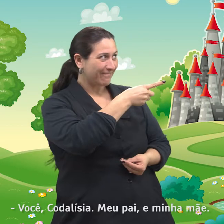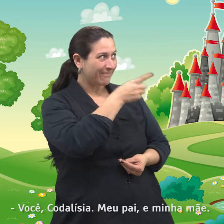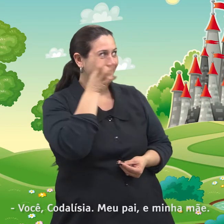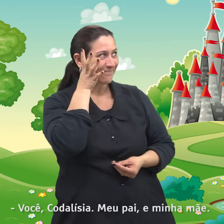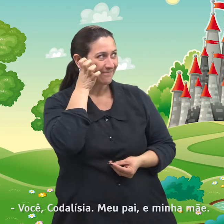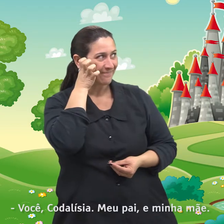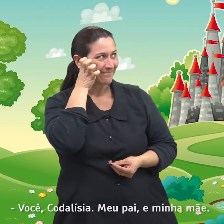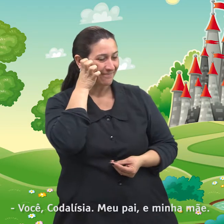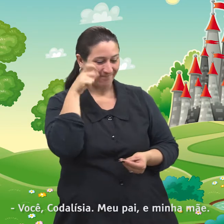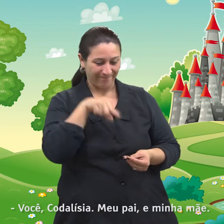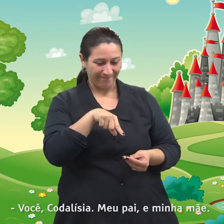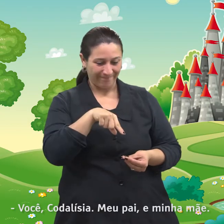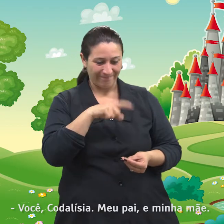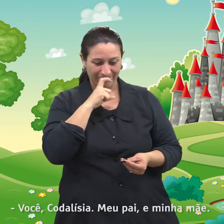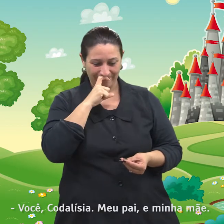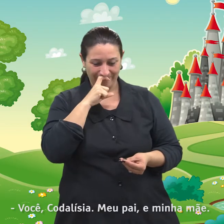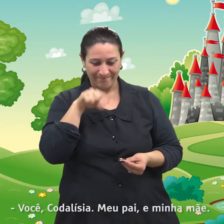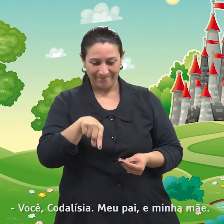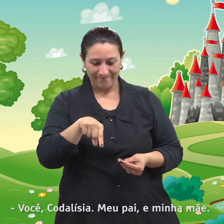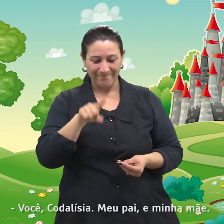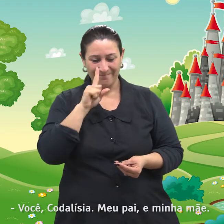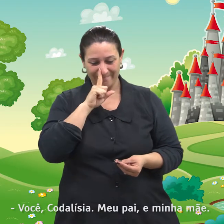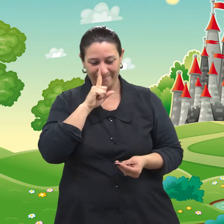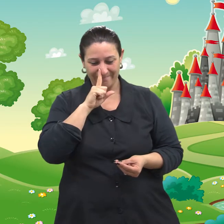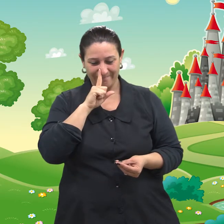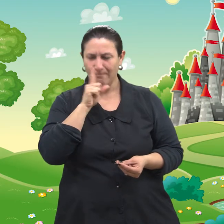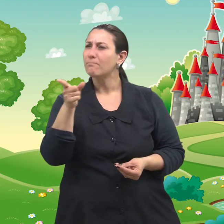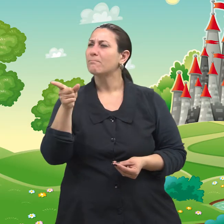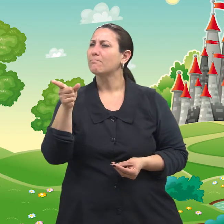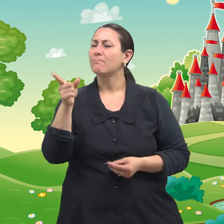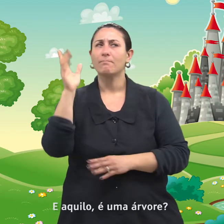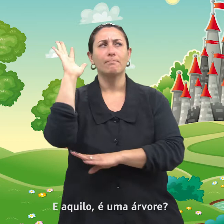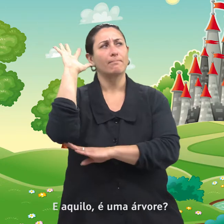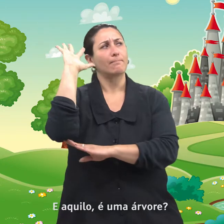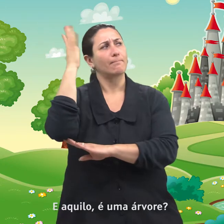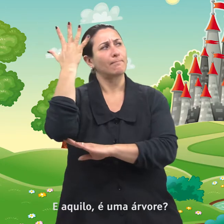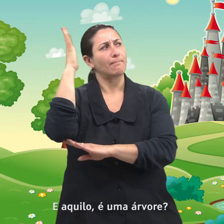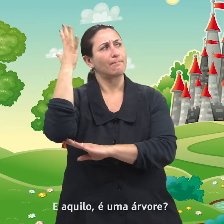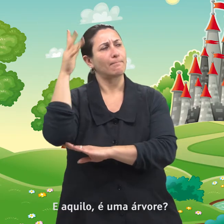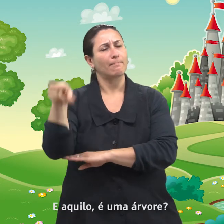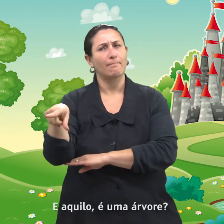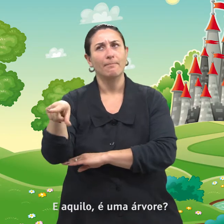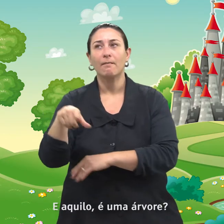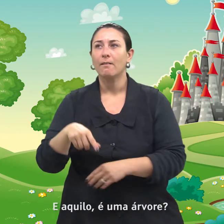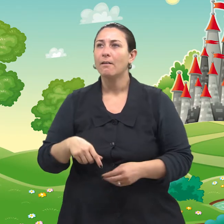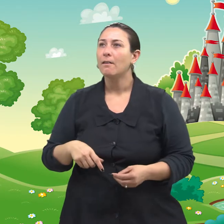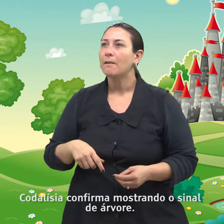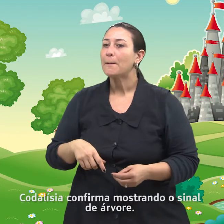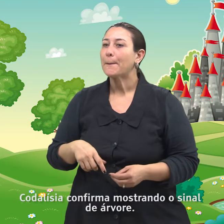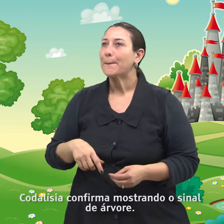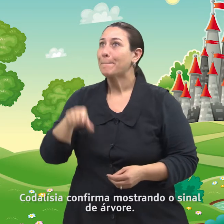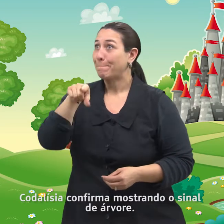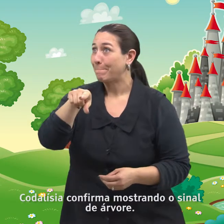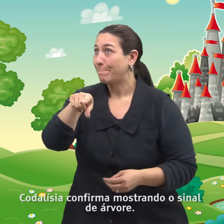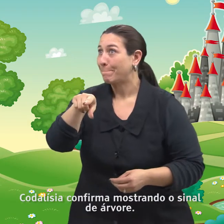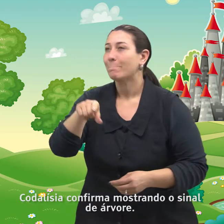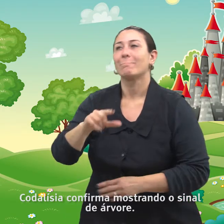Você, Codalísia. Meu pai e minha mãe. E aquilo? É uma árvore? Codalísia confirma,